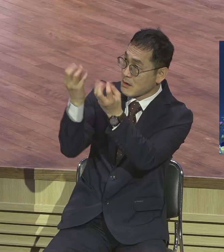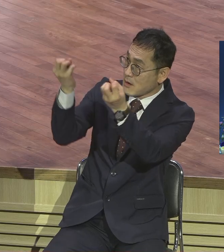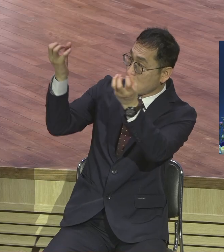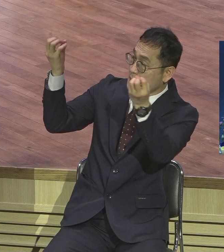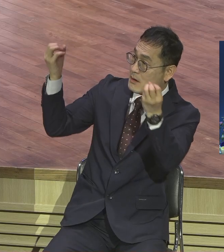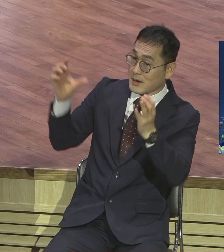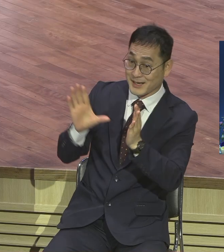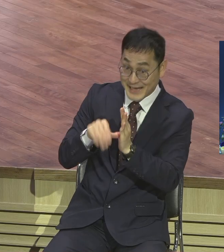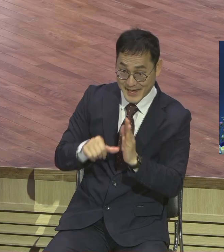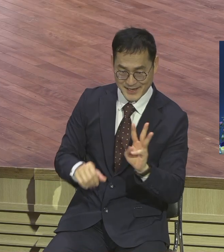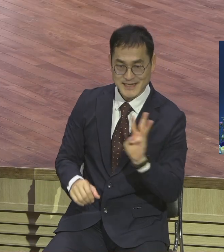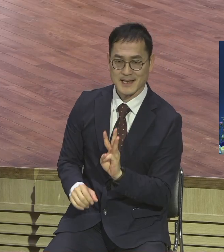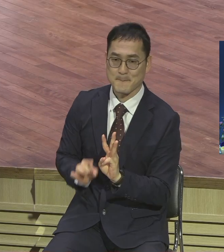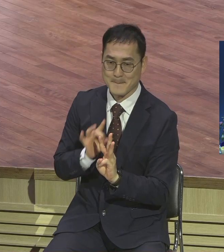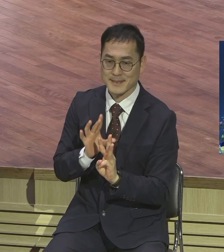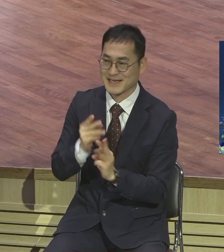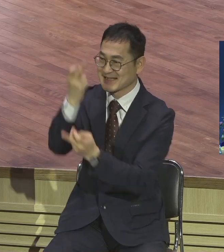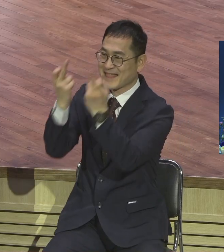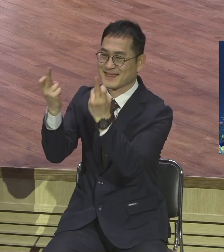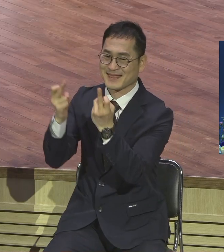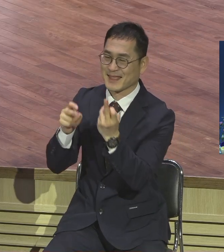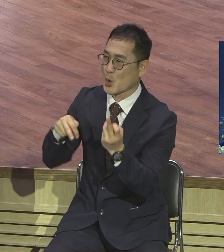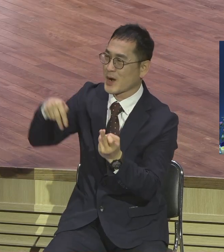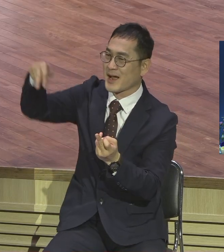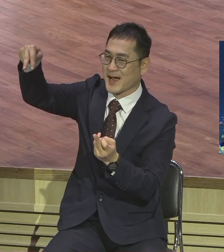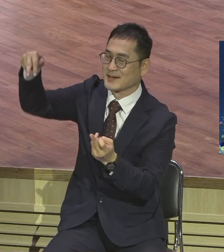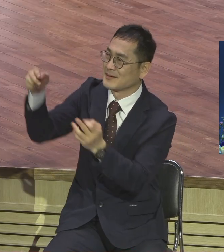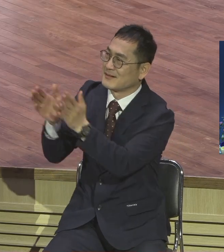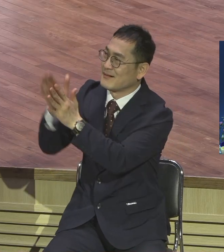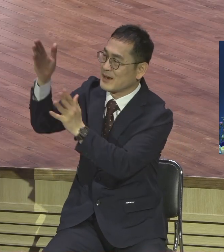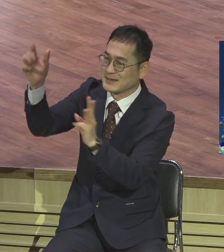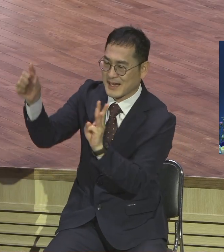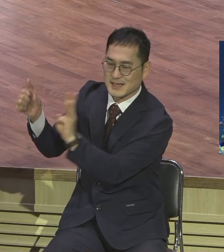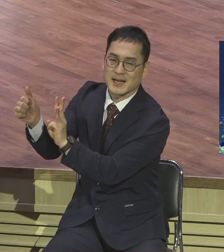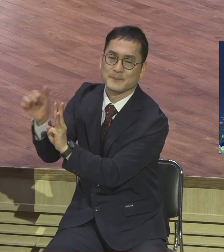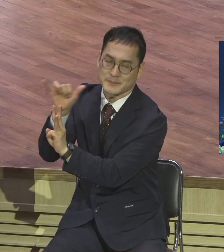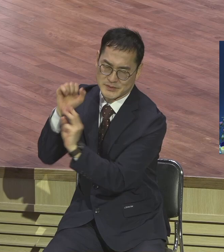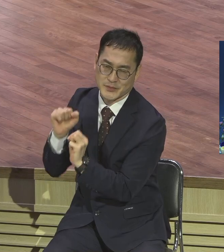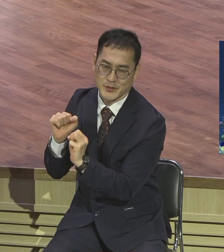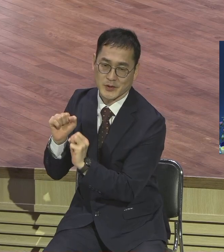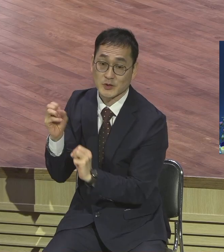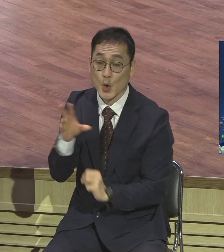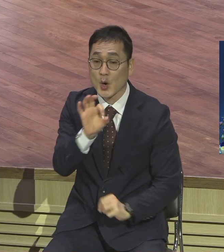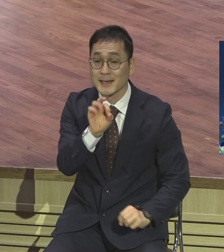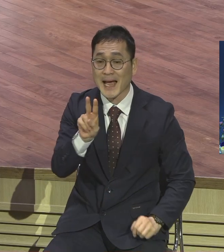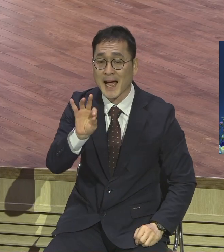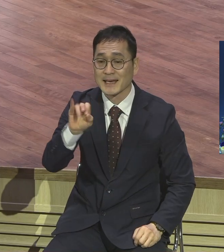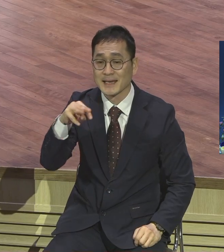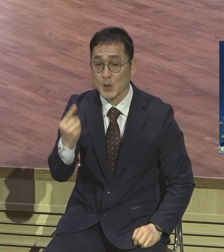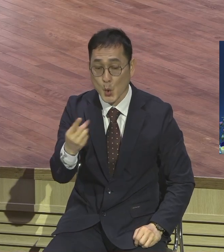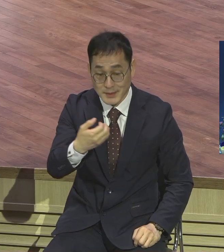함께 있었어요 또 야이로의 딸을 살릴 때도 같이 세 사람이 있었어요